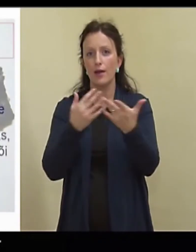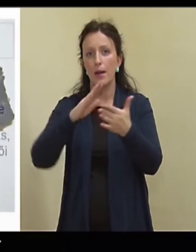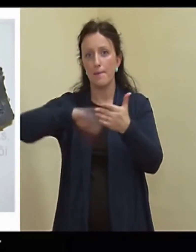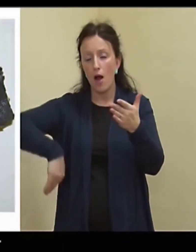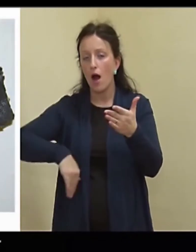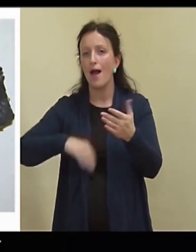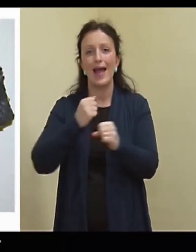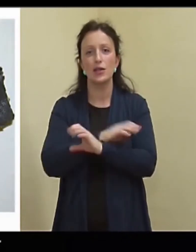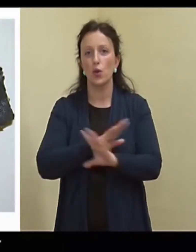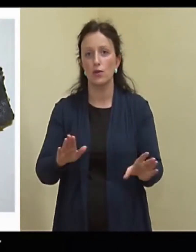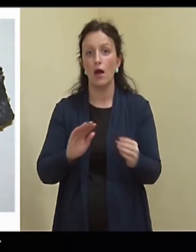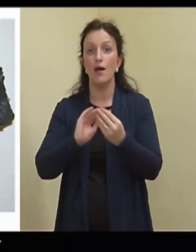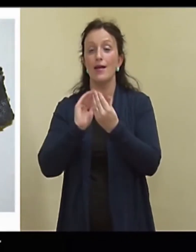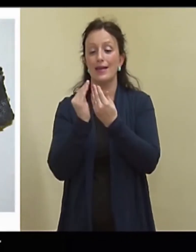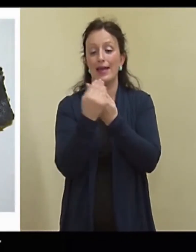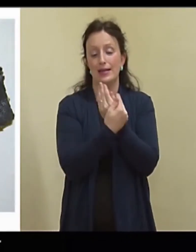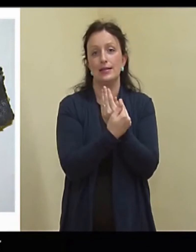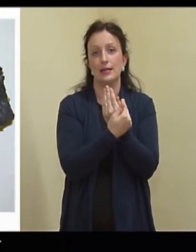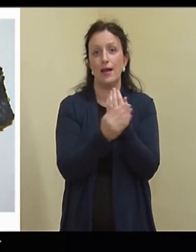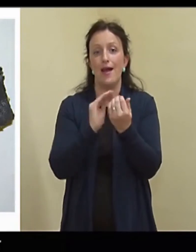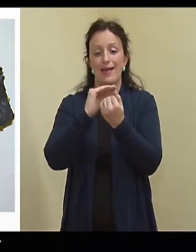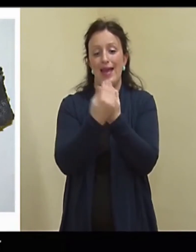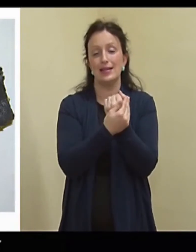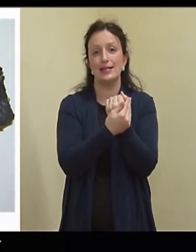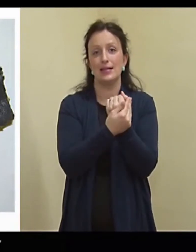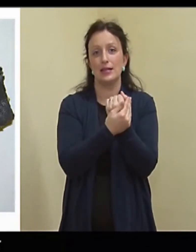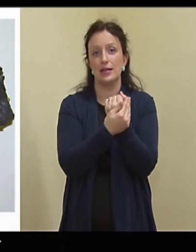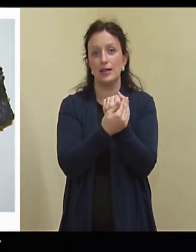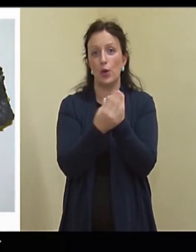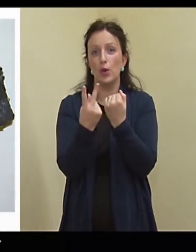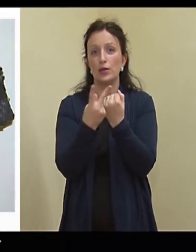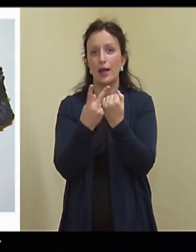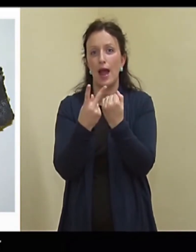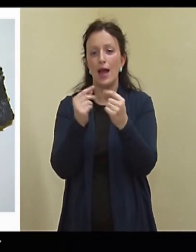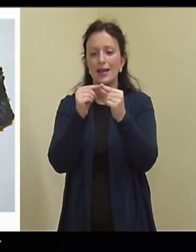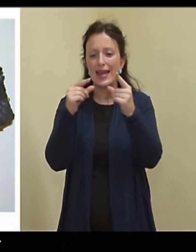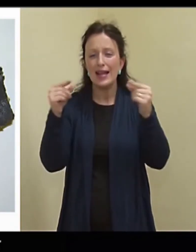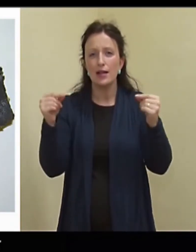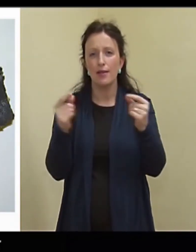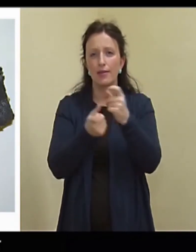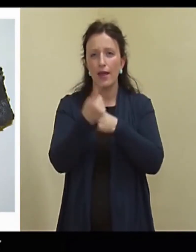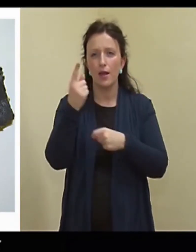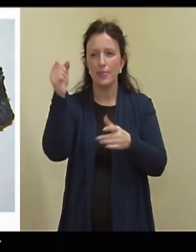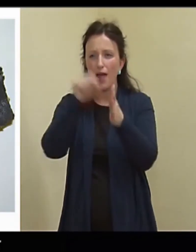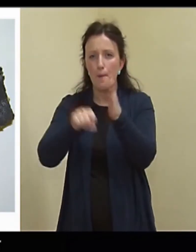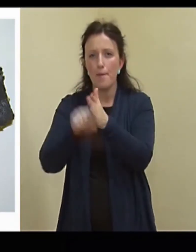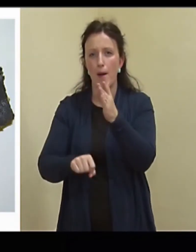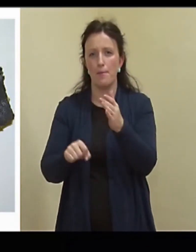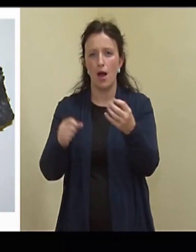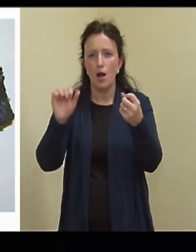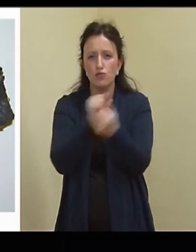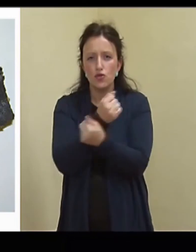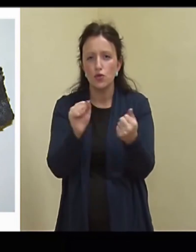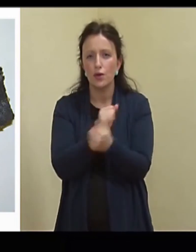Kest ongi see, mis tekitab kilde ja tapab, tekitab purustusi.